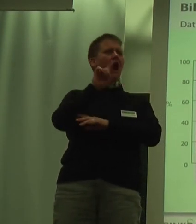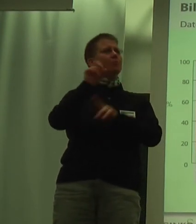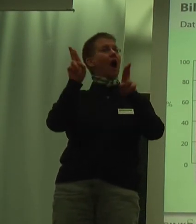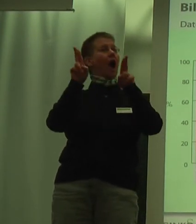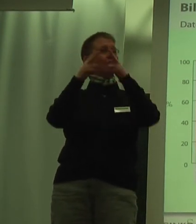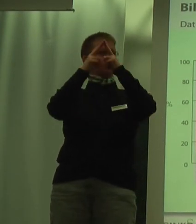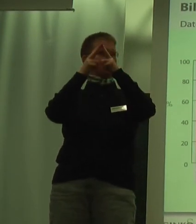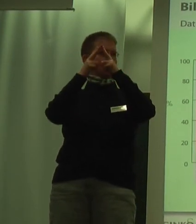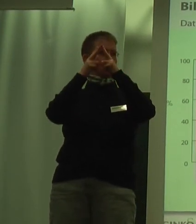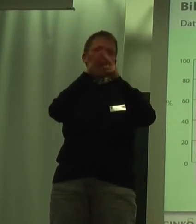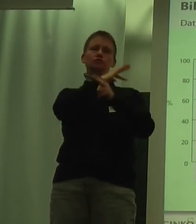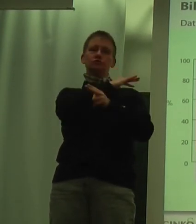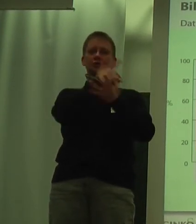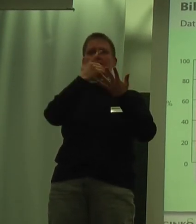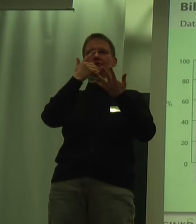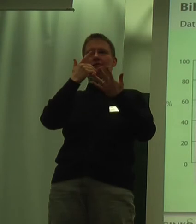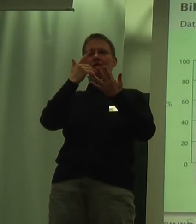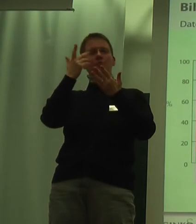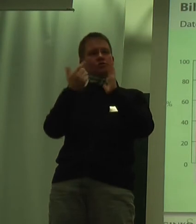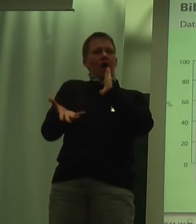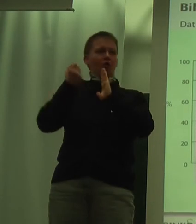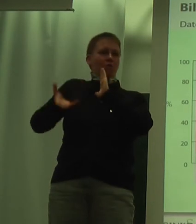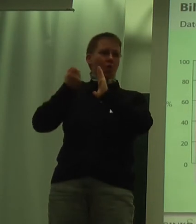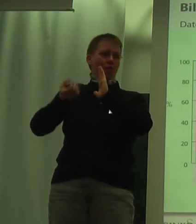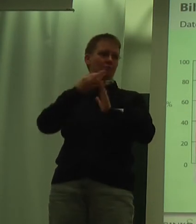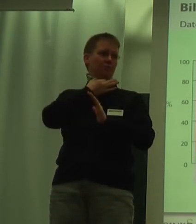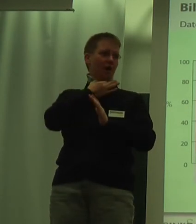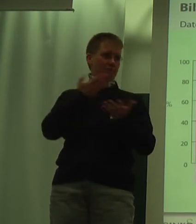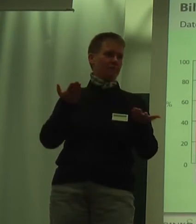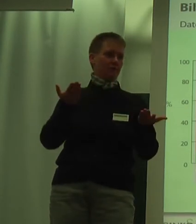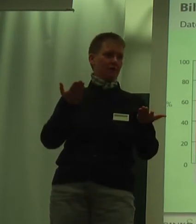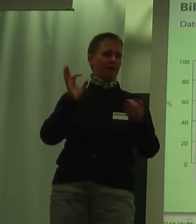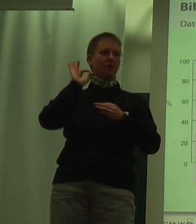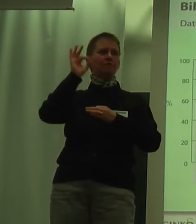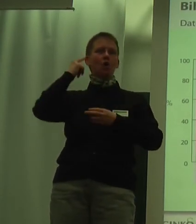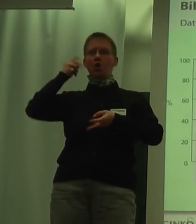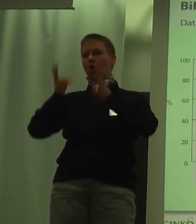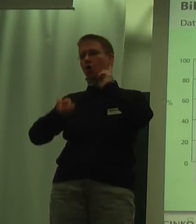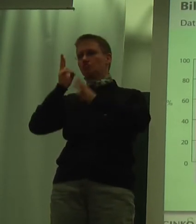Sie, da gibt es noch etwas Aufholbedarf für die Hörer-Säulen-Beschäftigten.